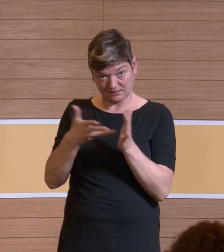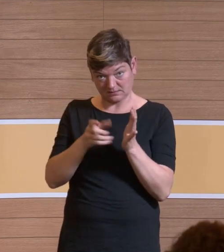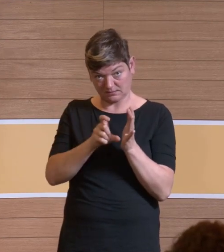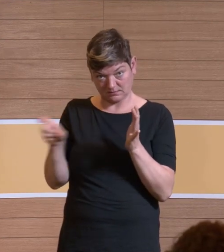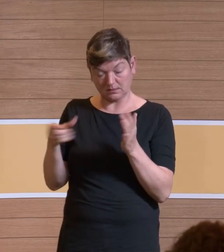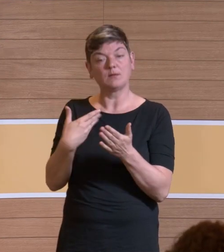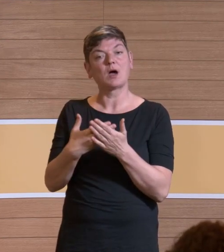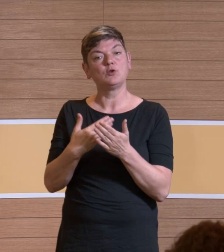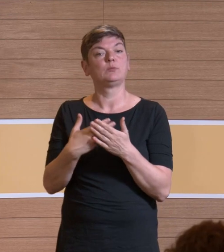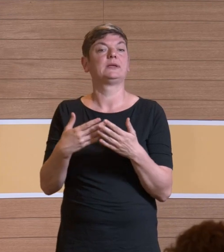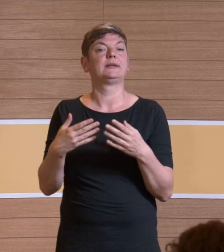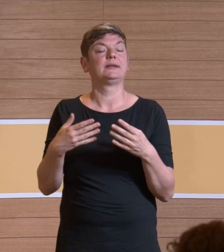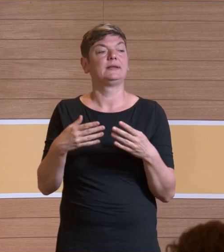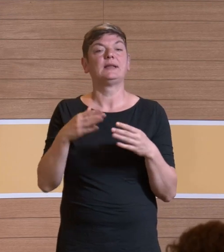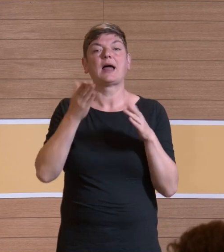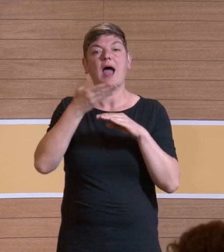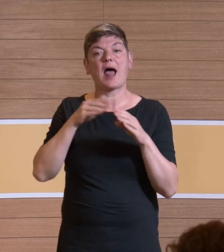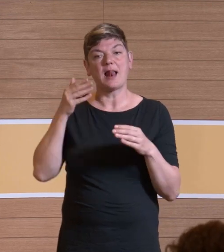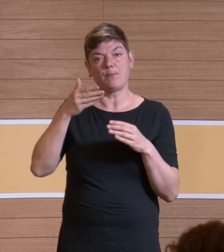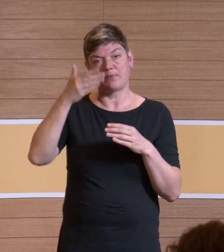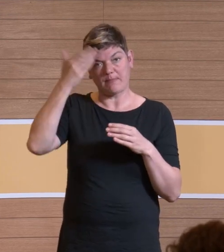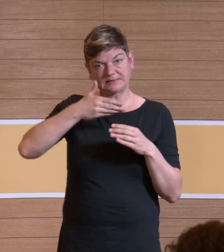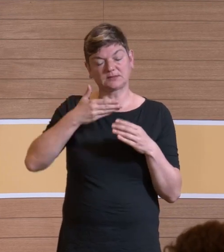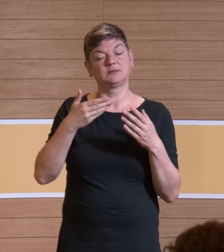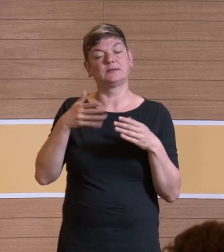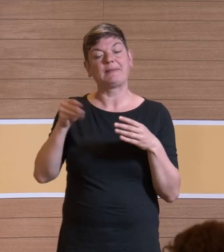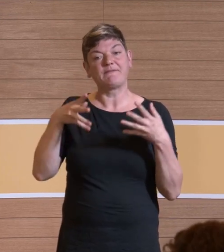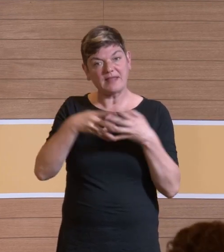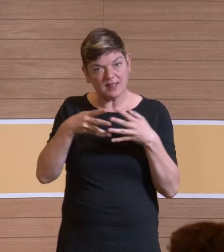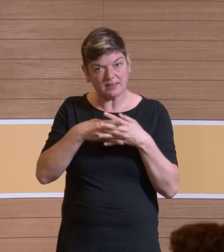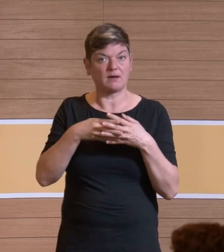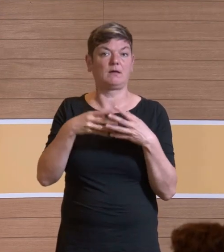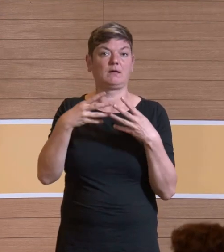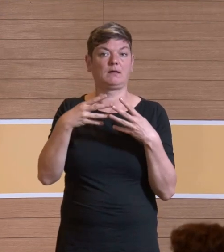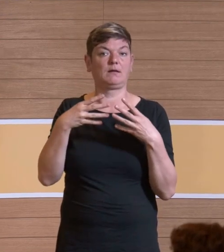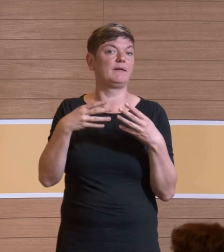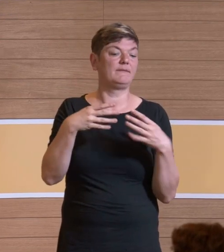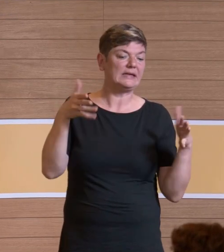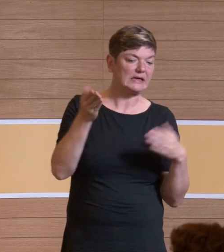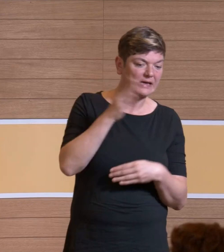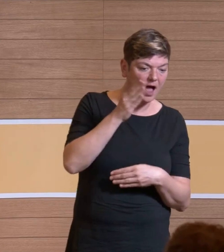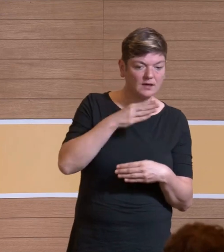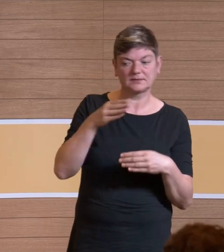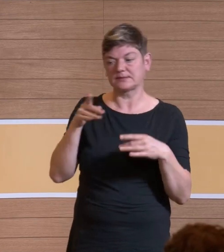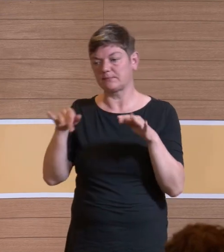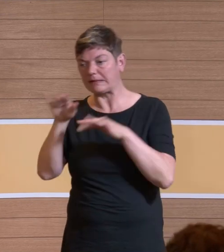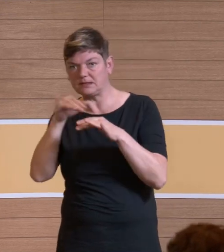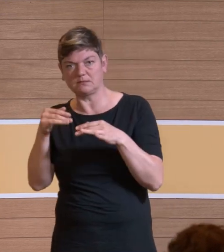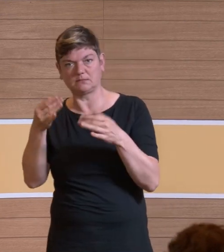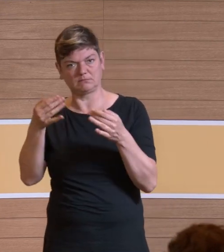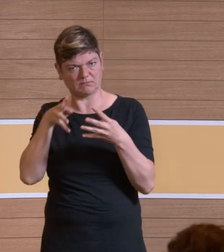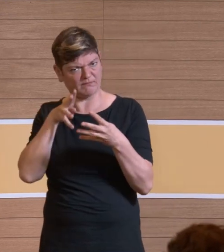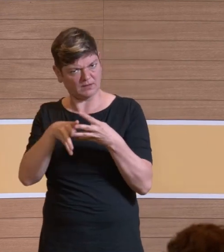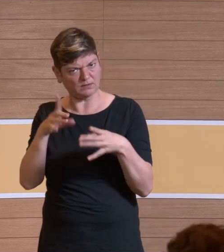filtrierende Halbmasken, die ja sowohl Gase als auch Partikel filtrieren können, die man am Körper